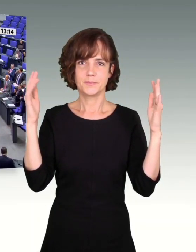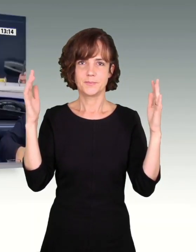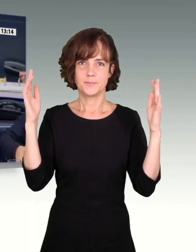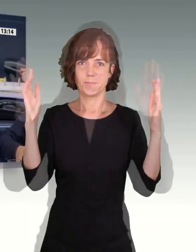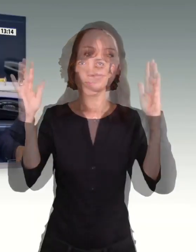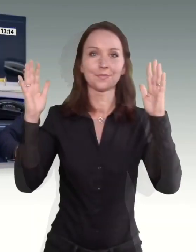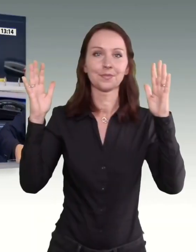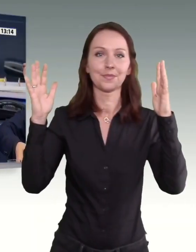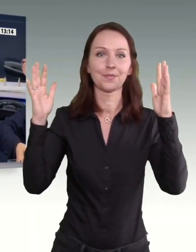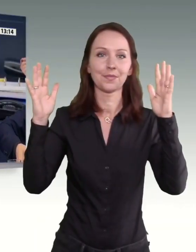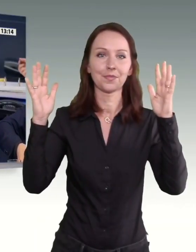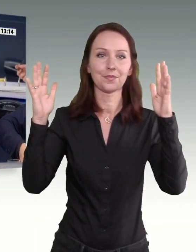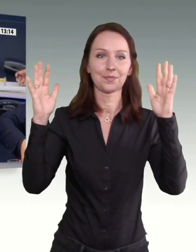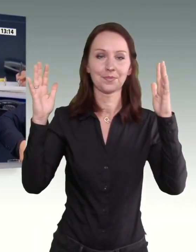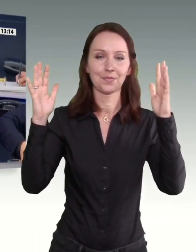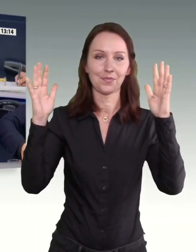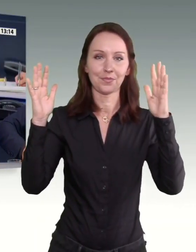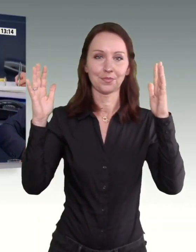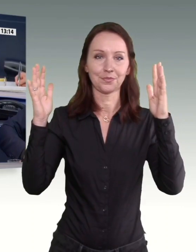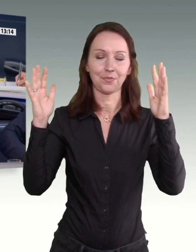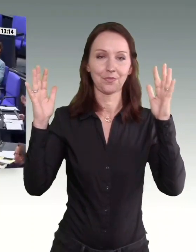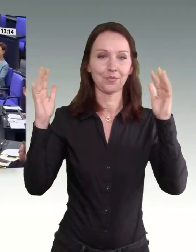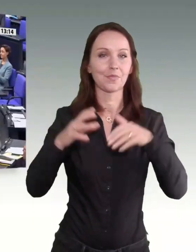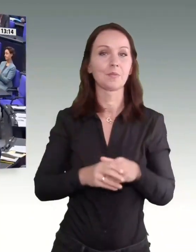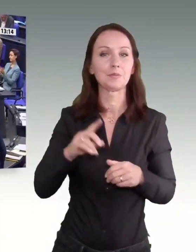Das Wort hat Frank Zirsky für Bündnis 90 Die Grünen.